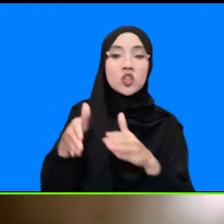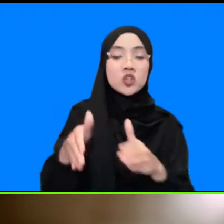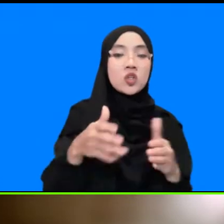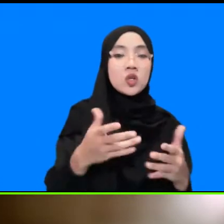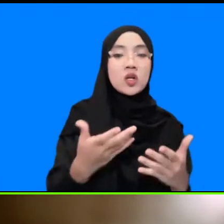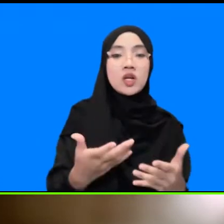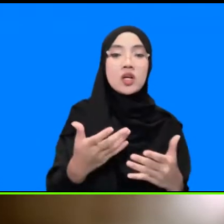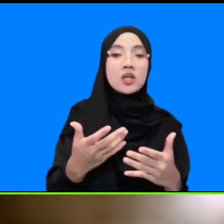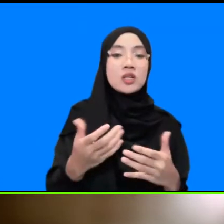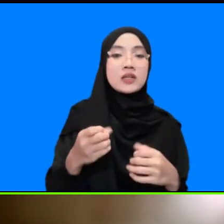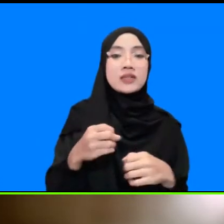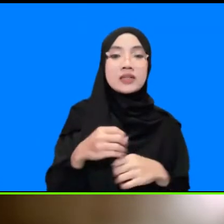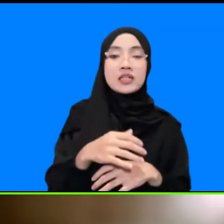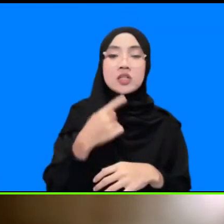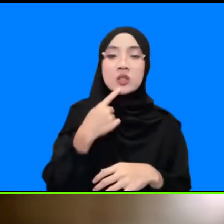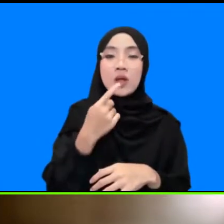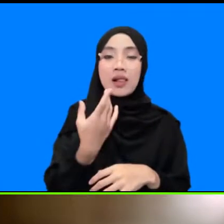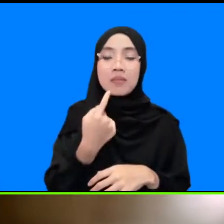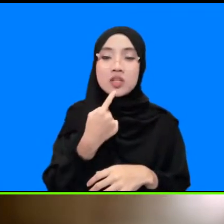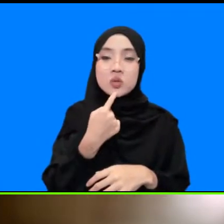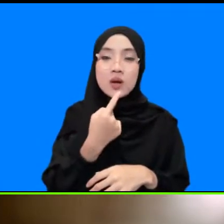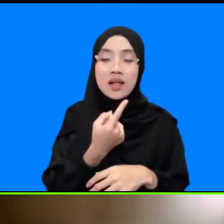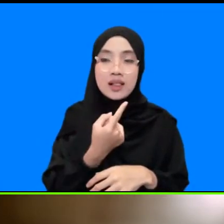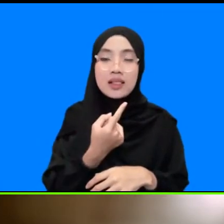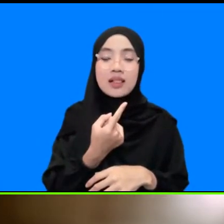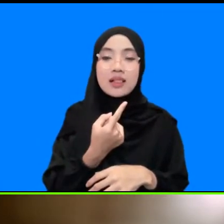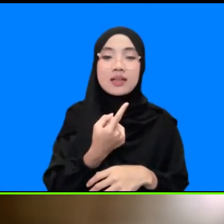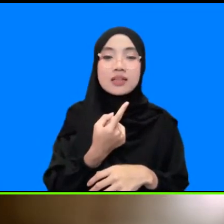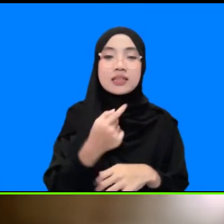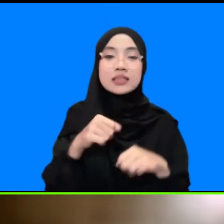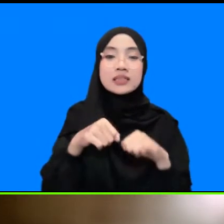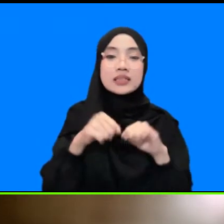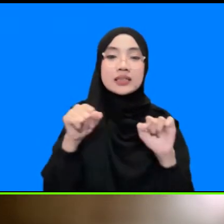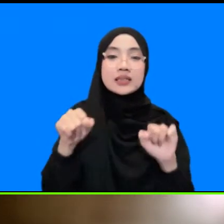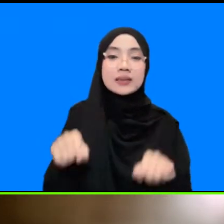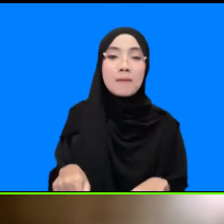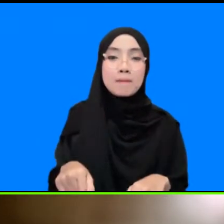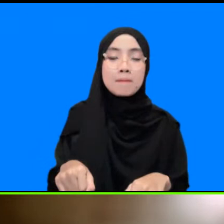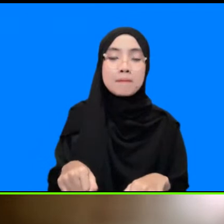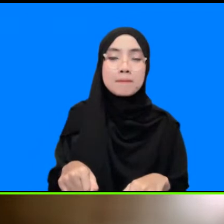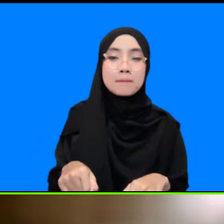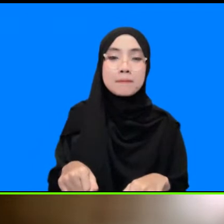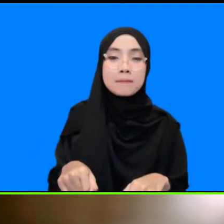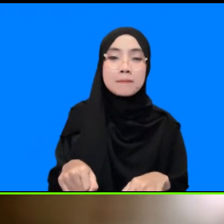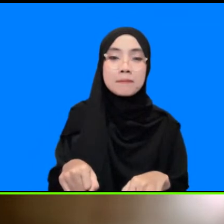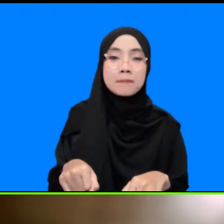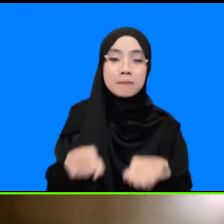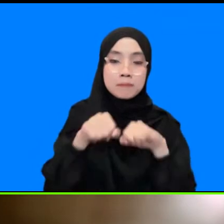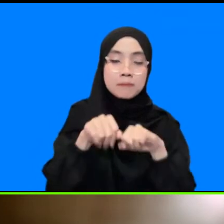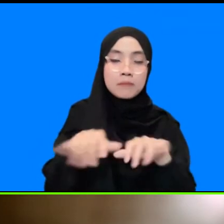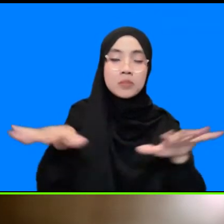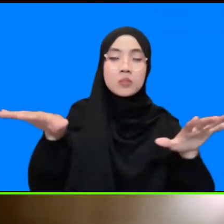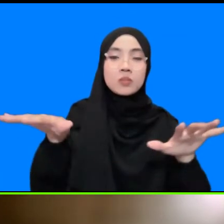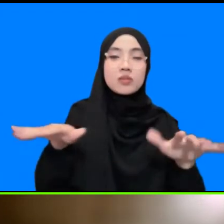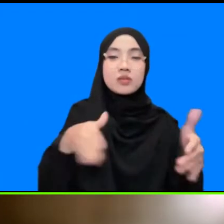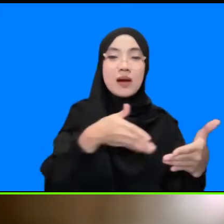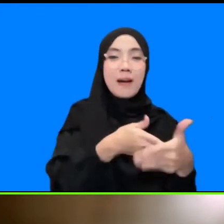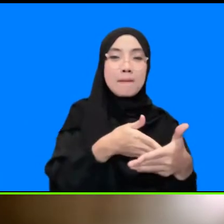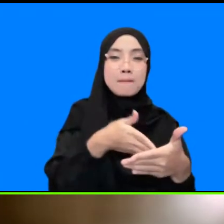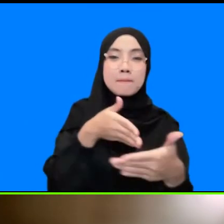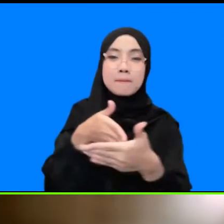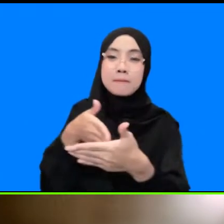lintas petrikal terkait dengan sistem penyebarannya memang agak terhambat